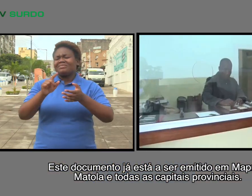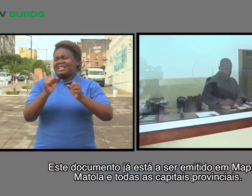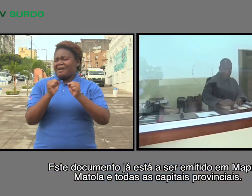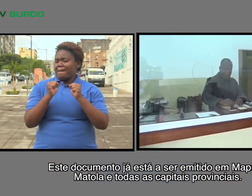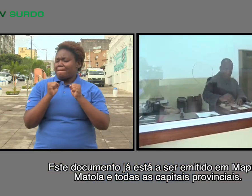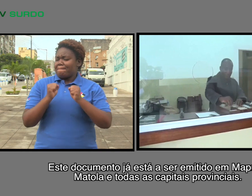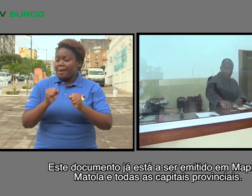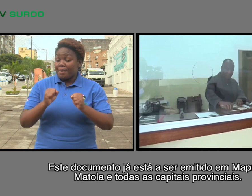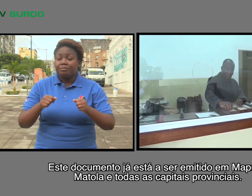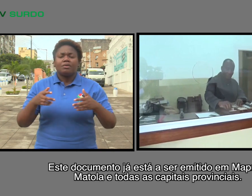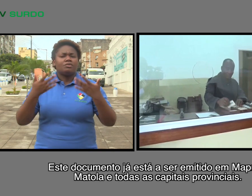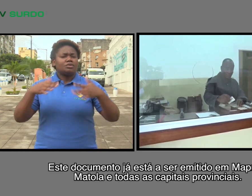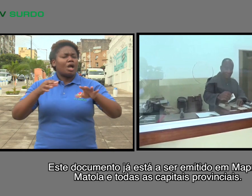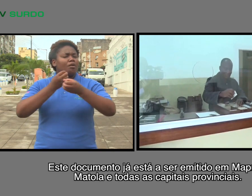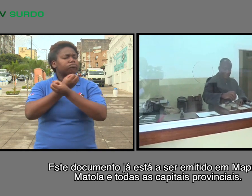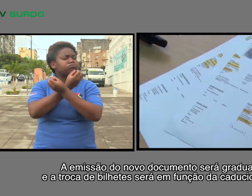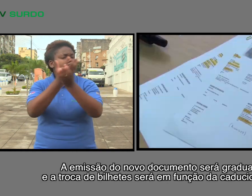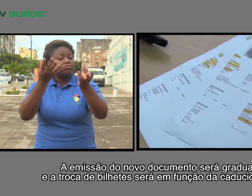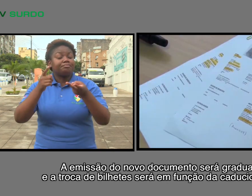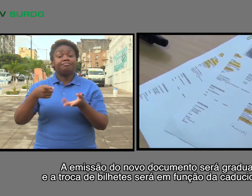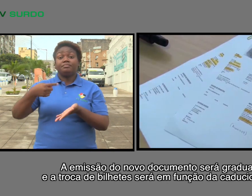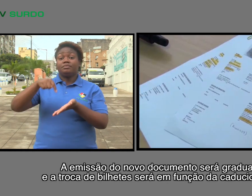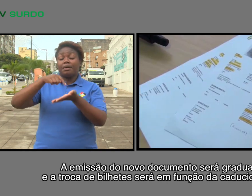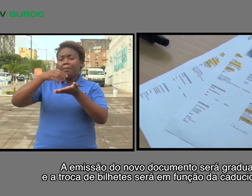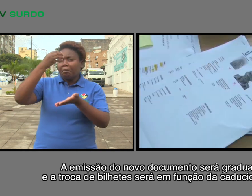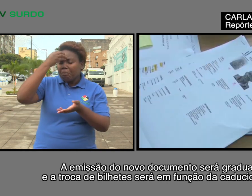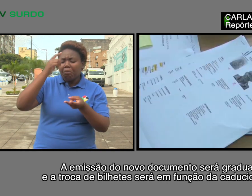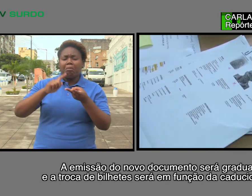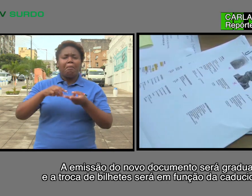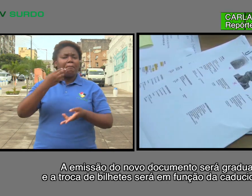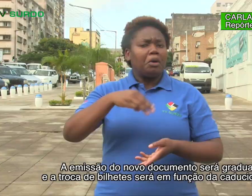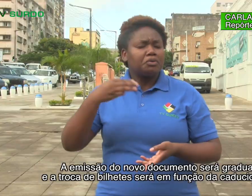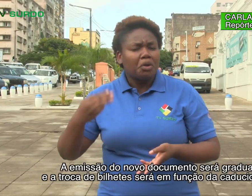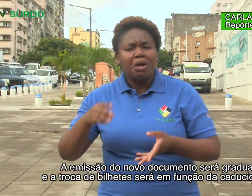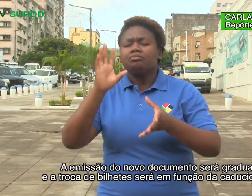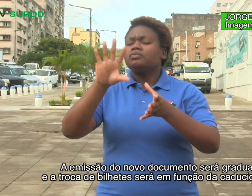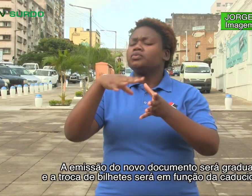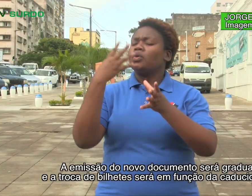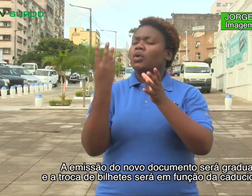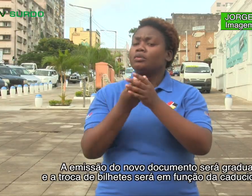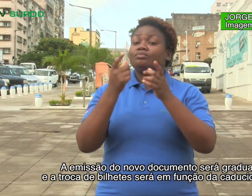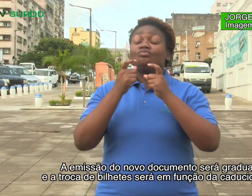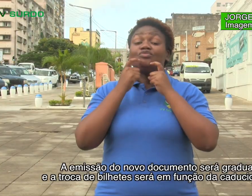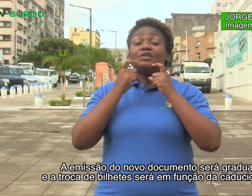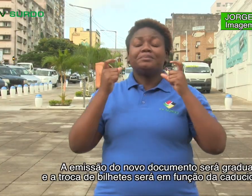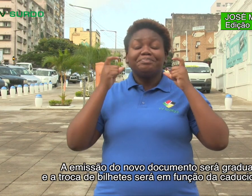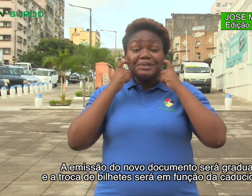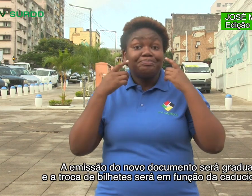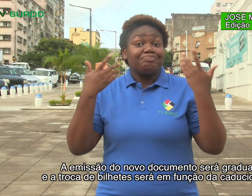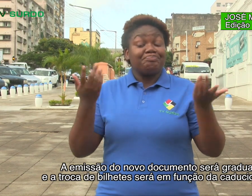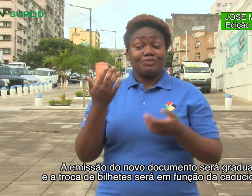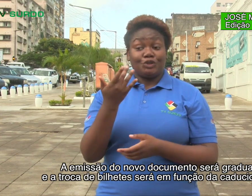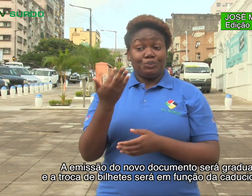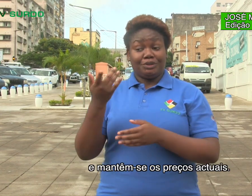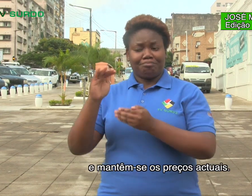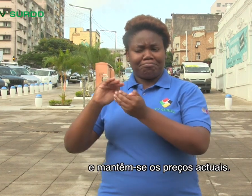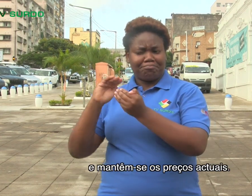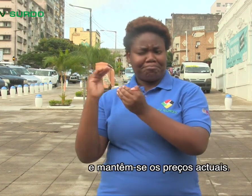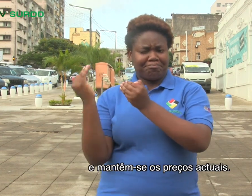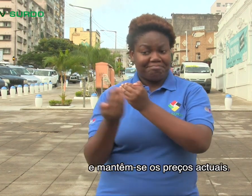provinciais. A emissão de novo documento será gradual e a troca de bilhetes será em função da caducidade e mantém